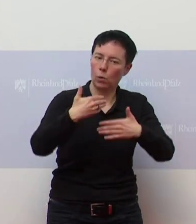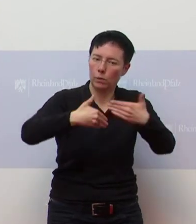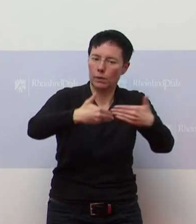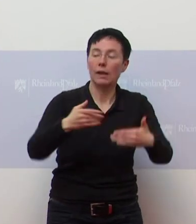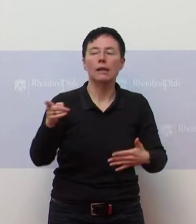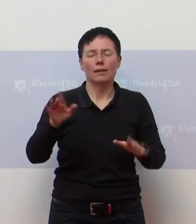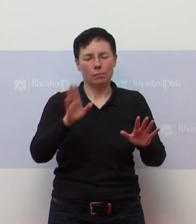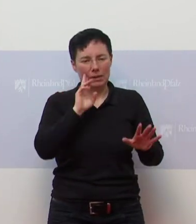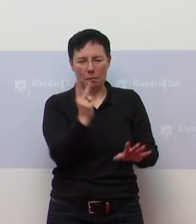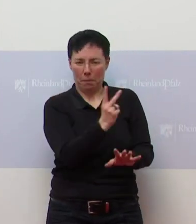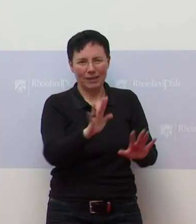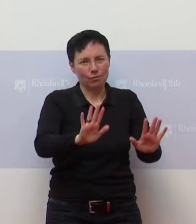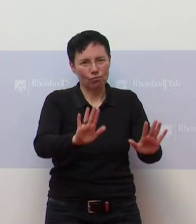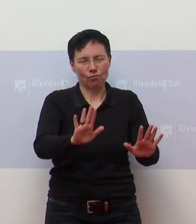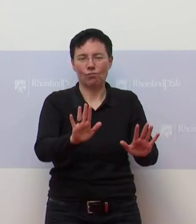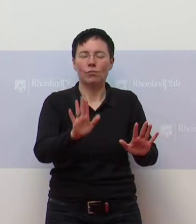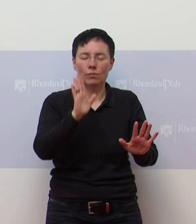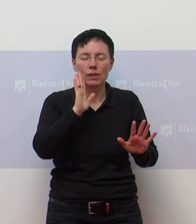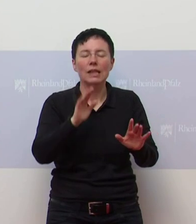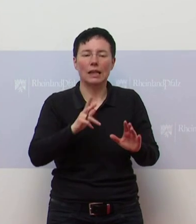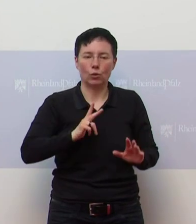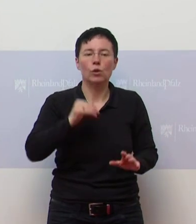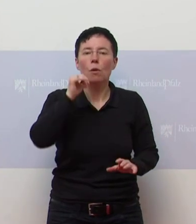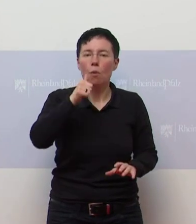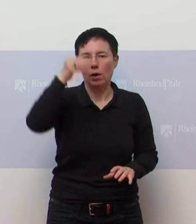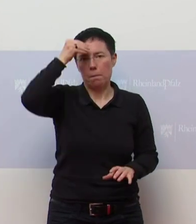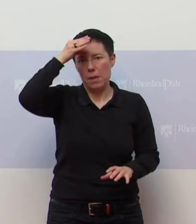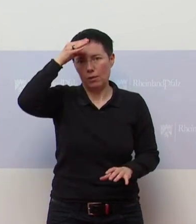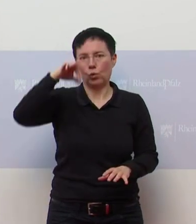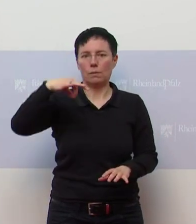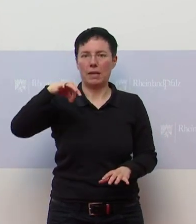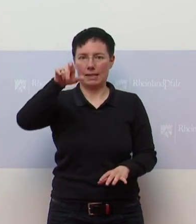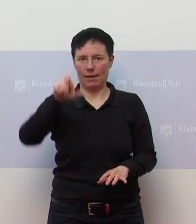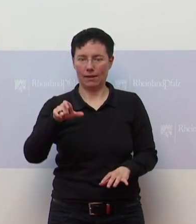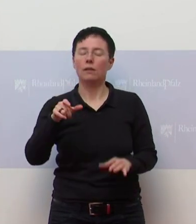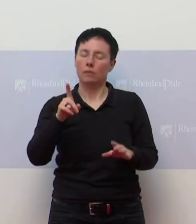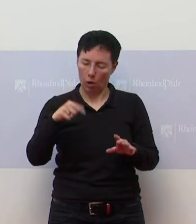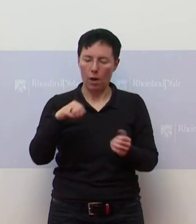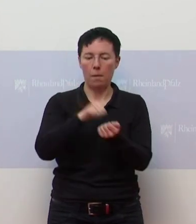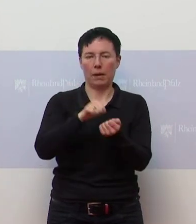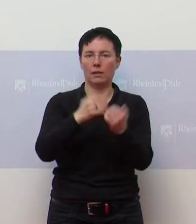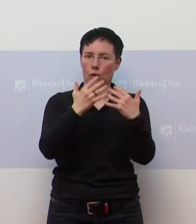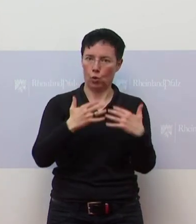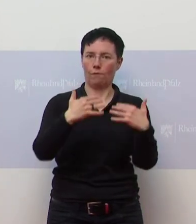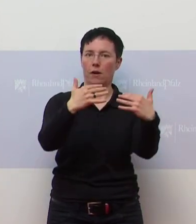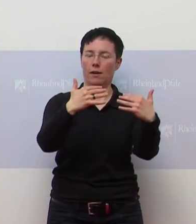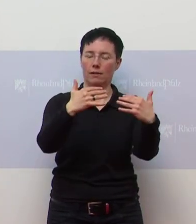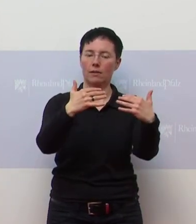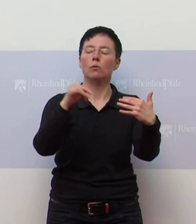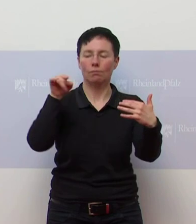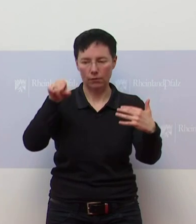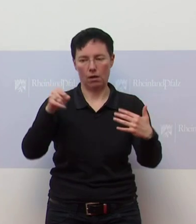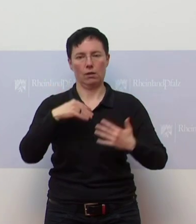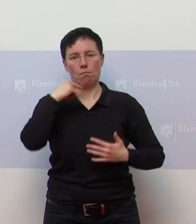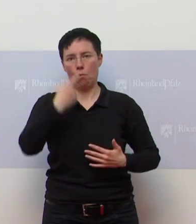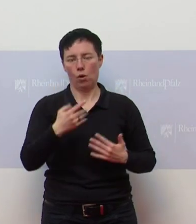Geduld, Herr Gericke. Also morgen wird die Bildungsministerin eine Pressekonferenz machen. Da wird sie auch erzählen, wie das alles in den Schulen laufen wird